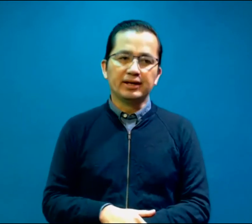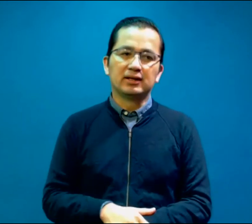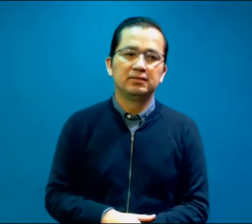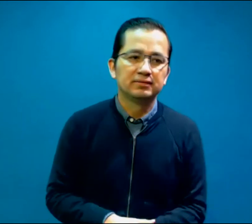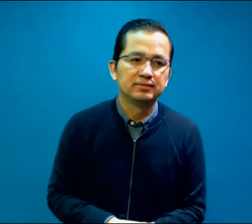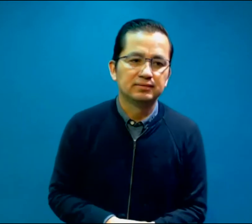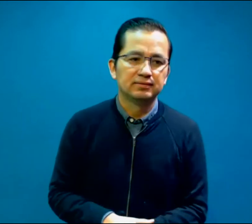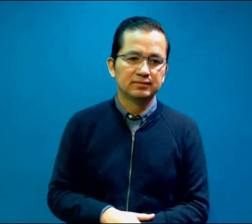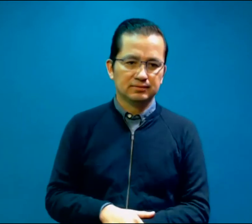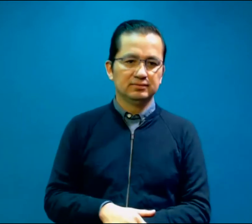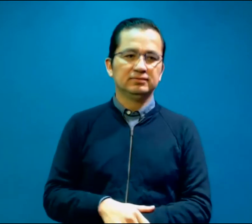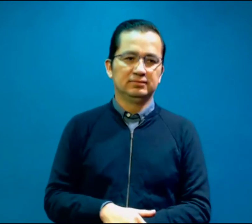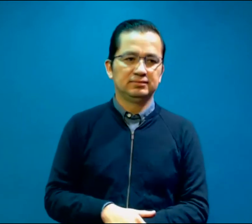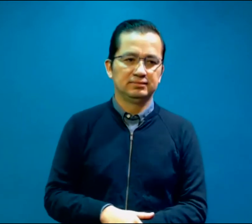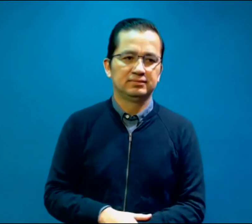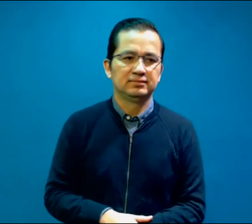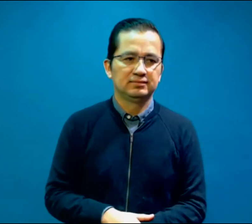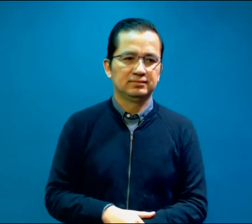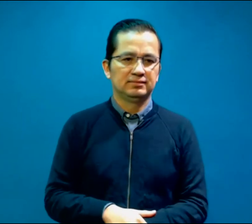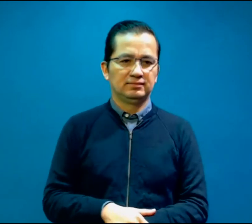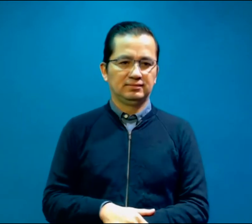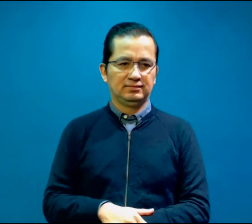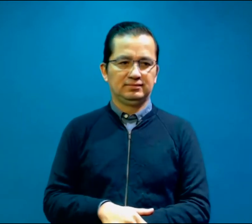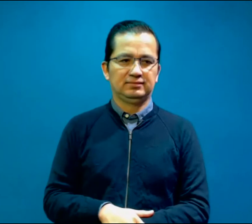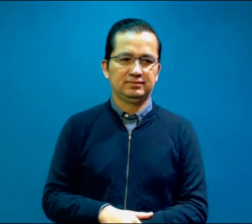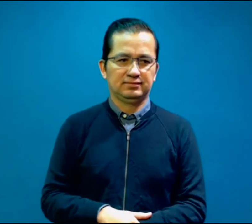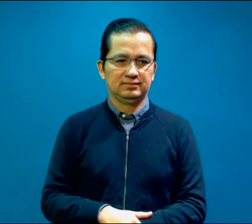A Erick. A Erick, a ver, lo busco, lo busco, lo busco. Aquí está.